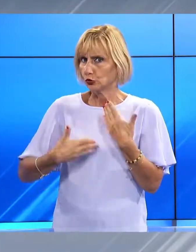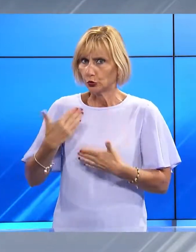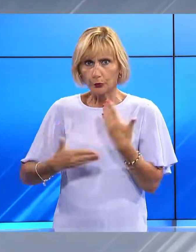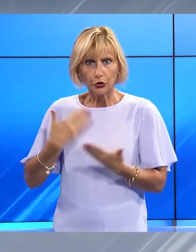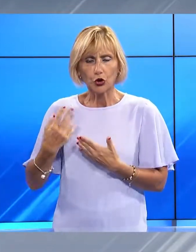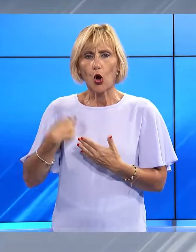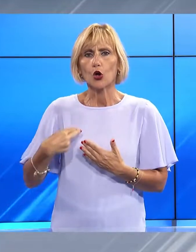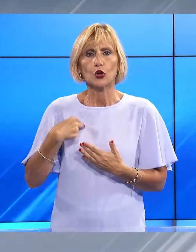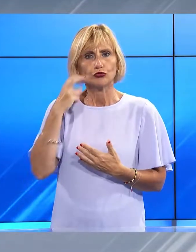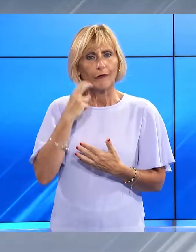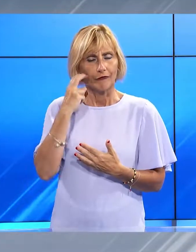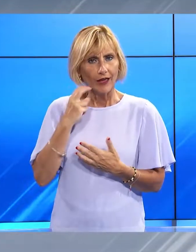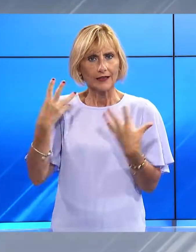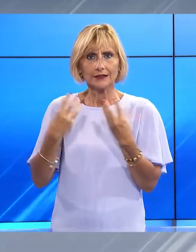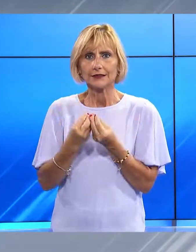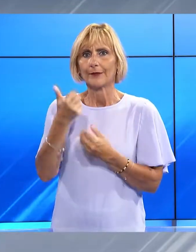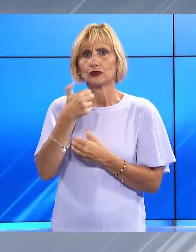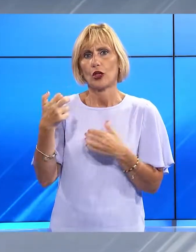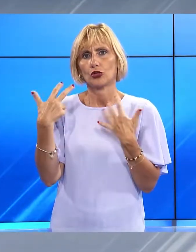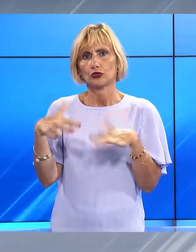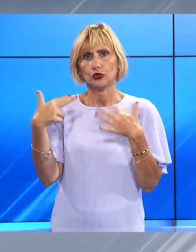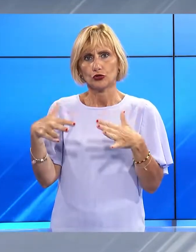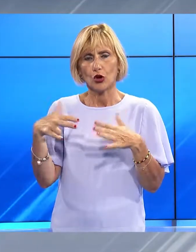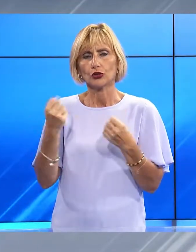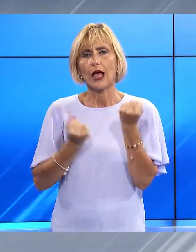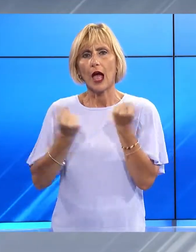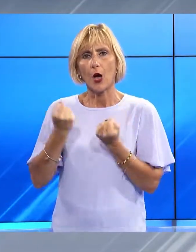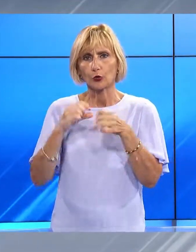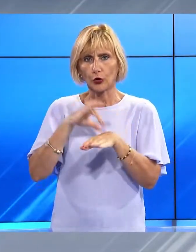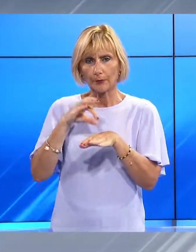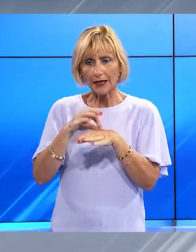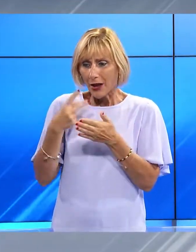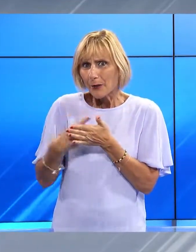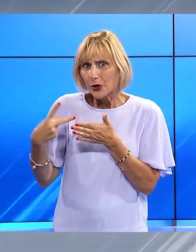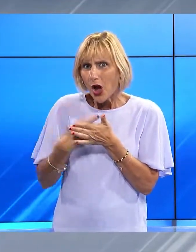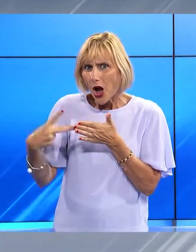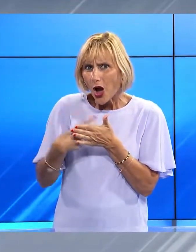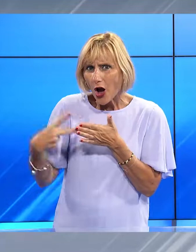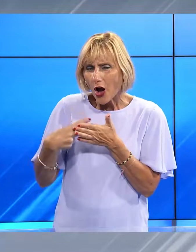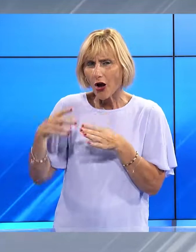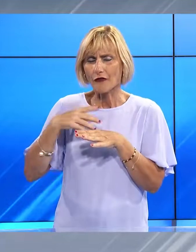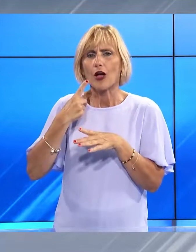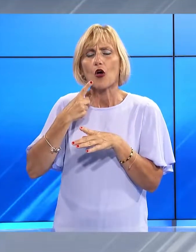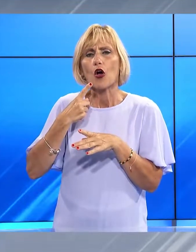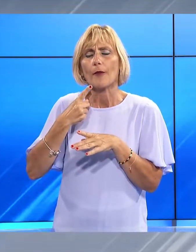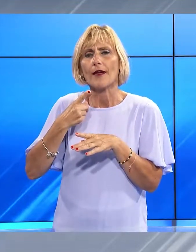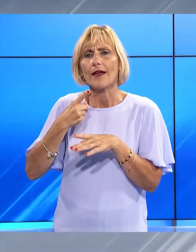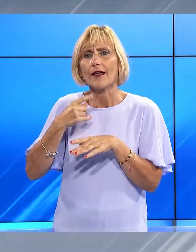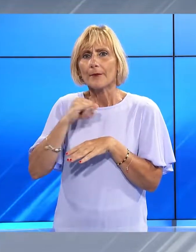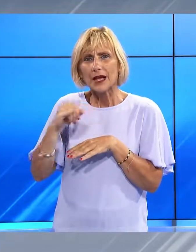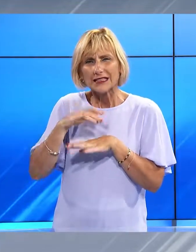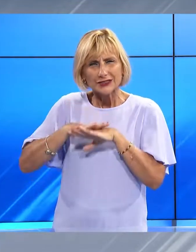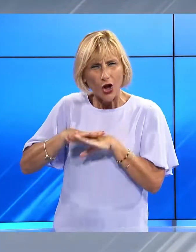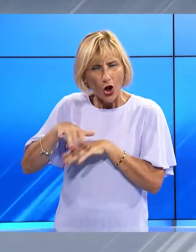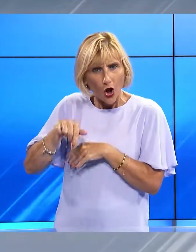Vette insieme all'automedica del 118, ma tutti i tentativi di rianimare la ferita, proseguiti per oltre mezz'ora, si sono rivelati